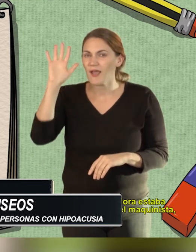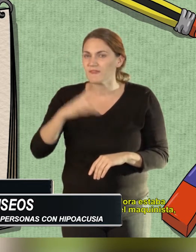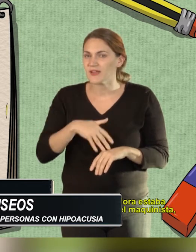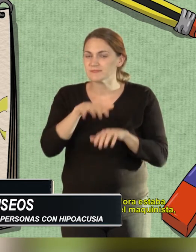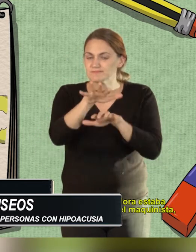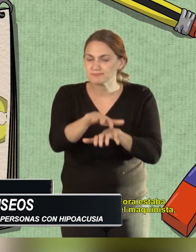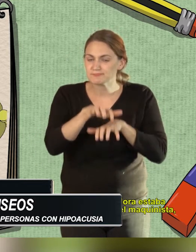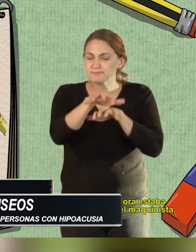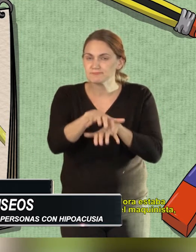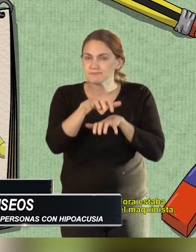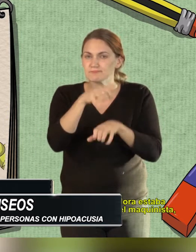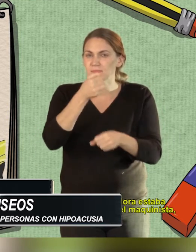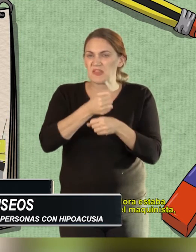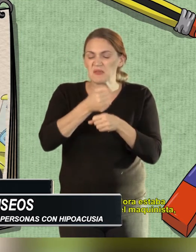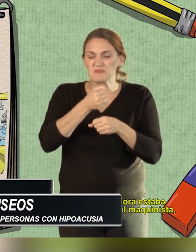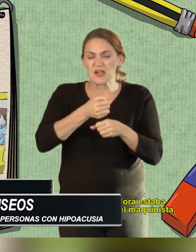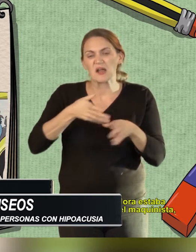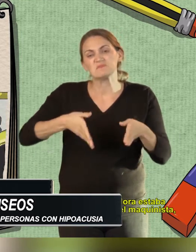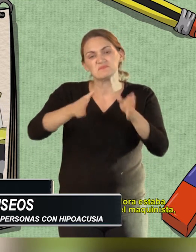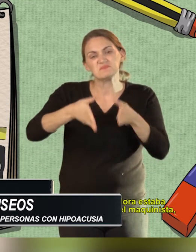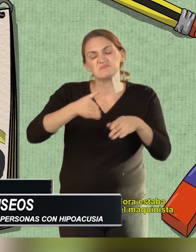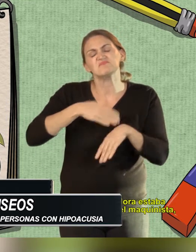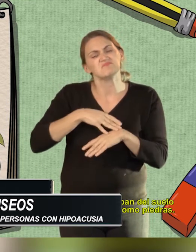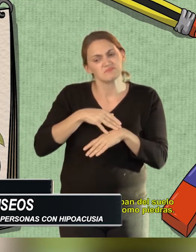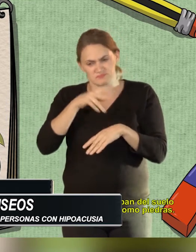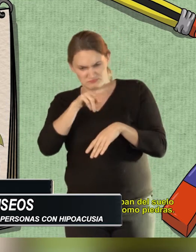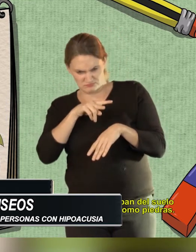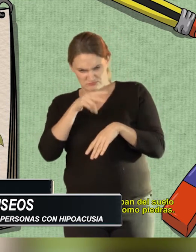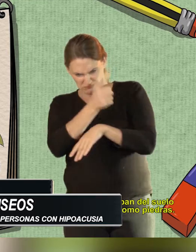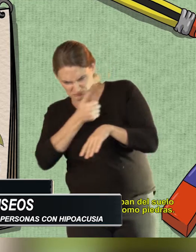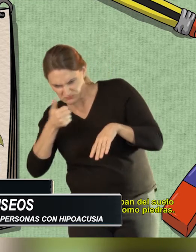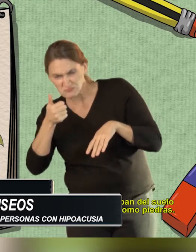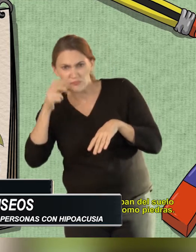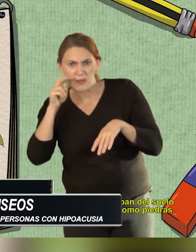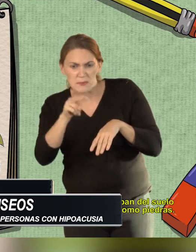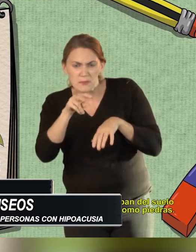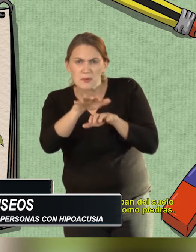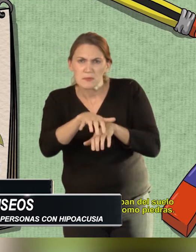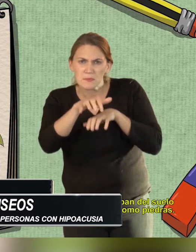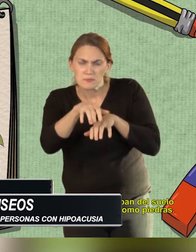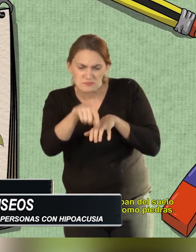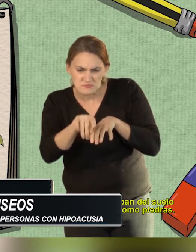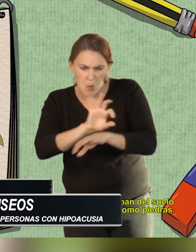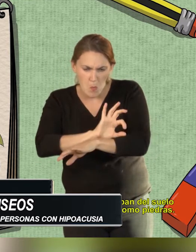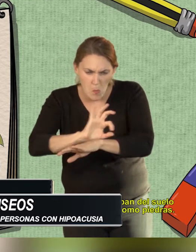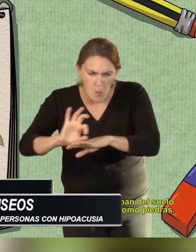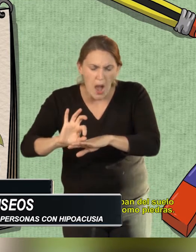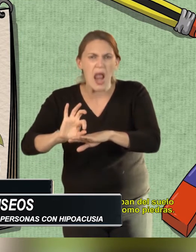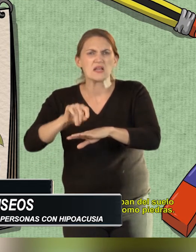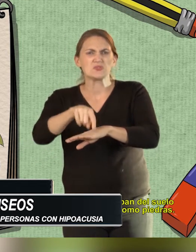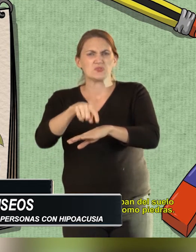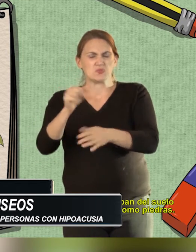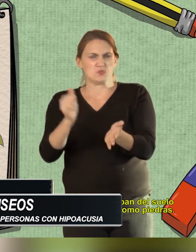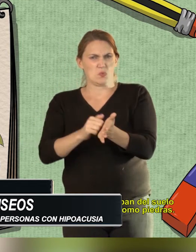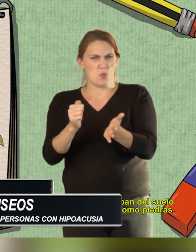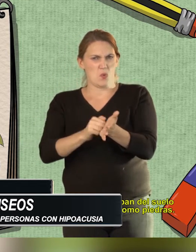sociedad, las personas sordas son pocas veces visibilizadas y también es